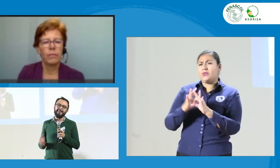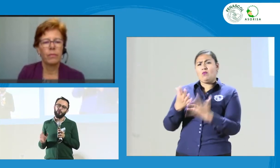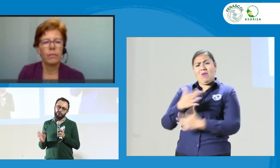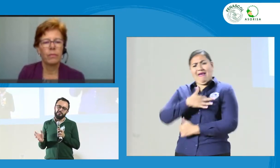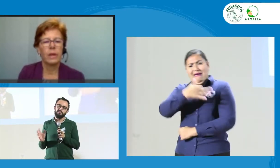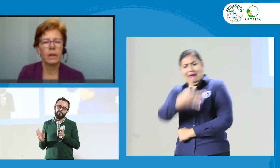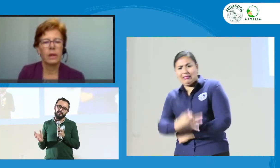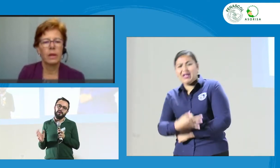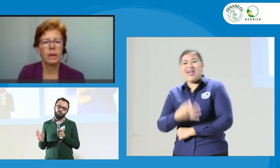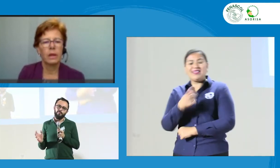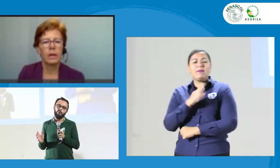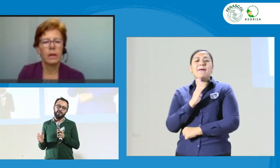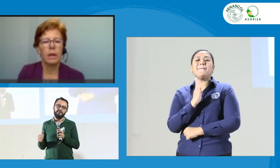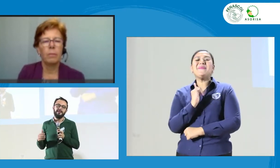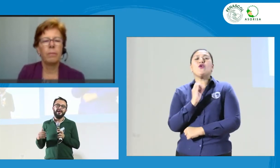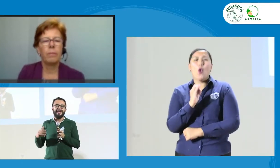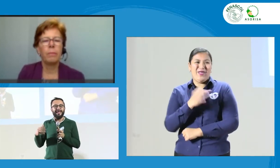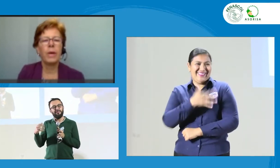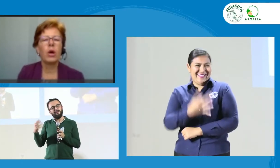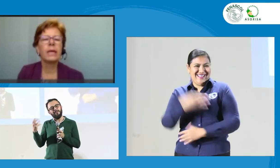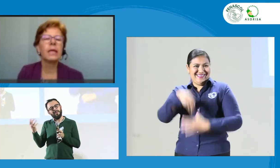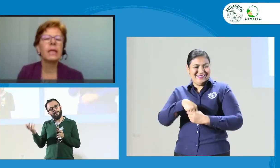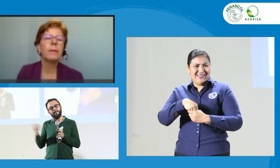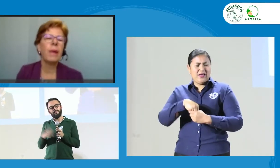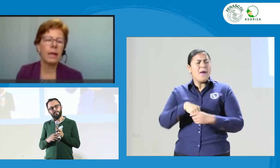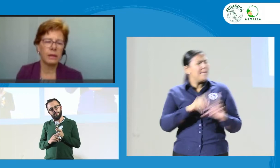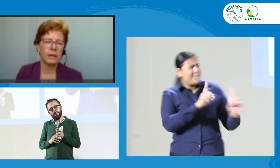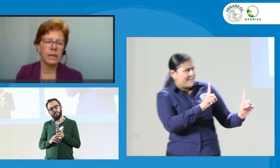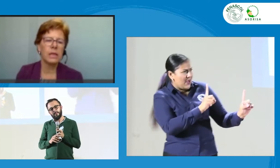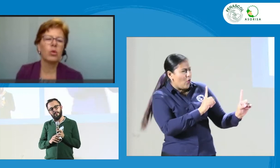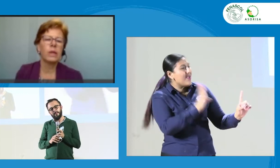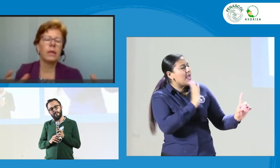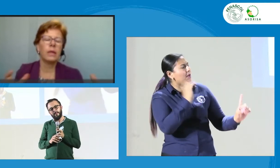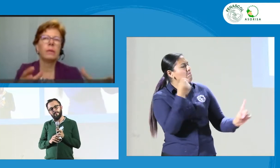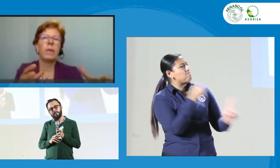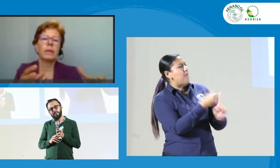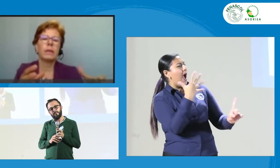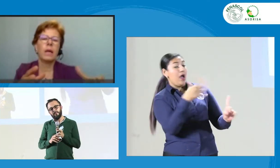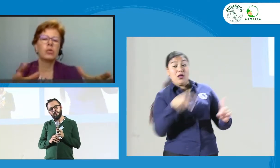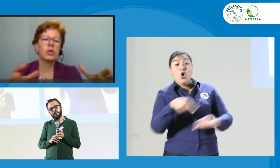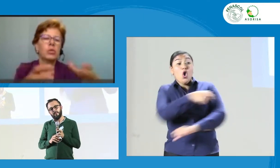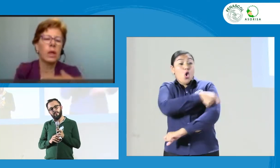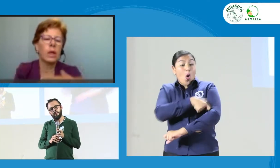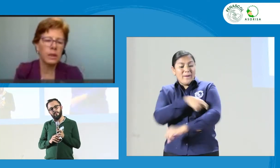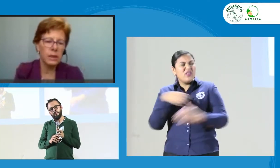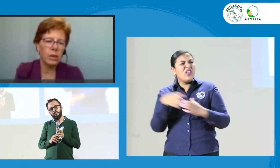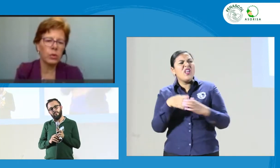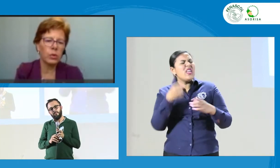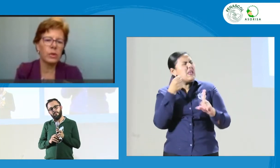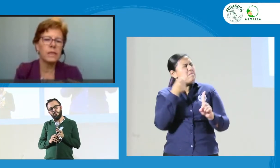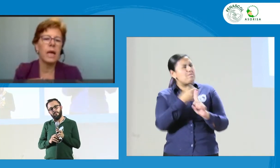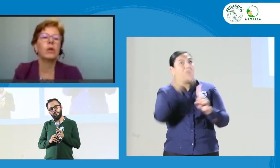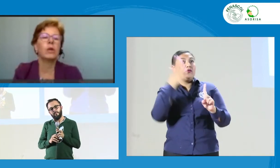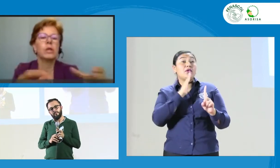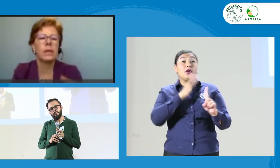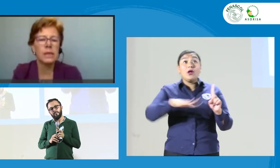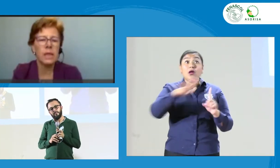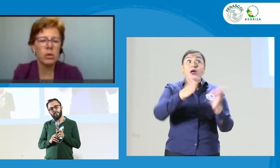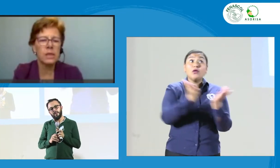Entonces, pensando un poco en si… ¿Pero a quién impacta? ¿Ese comité impacta a los estudiantes de la universidad, los egresados